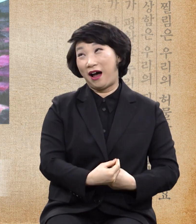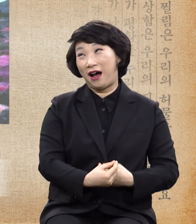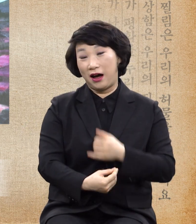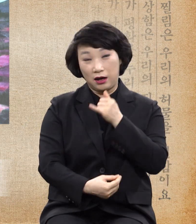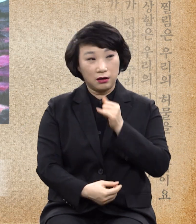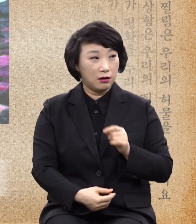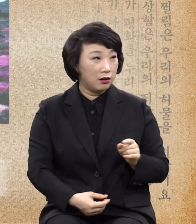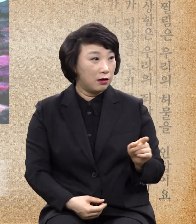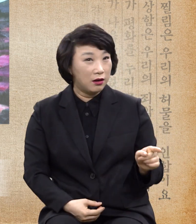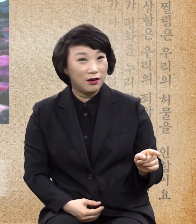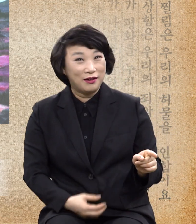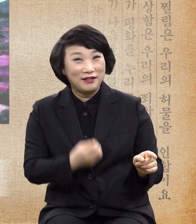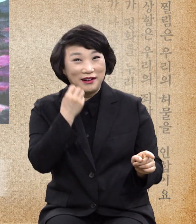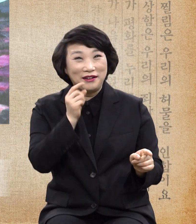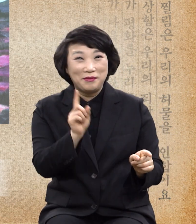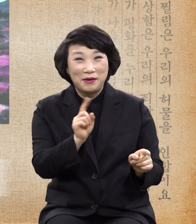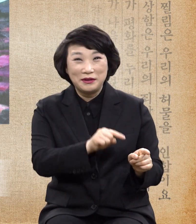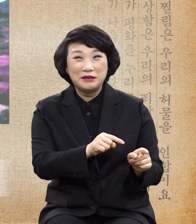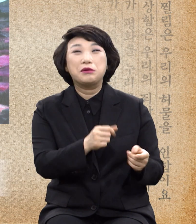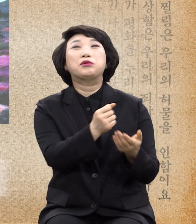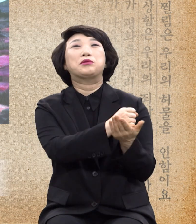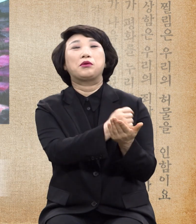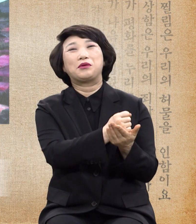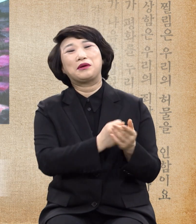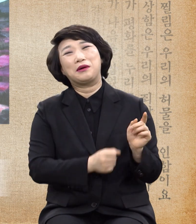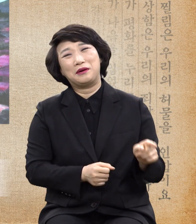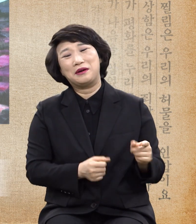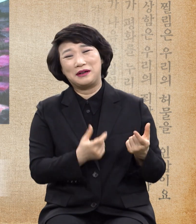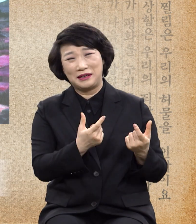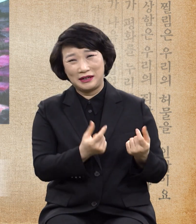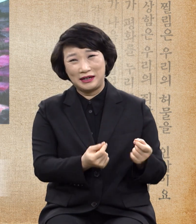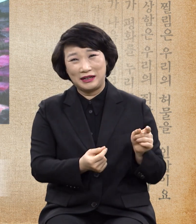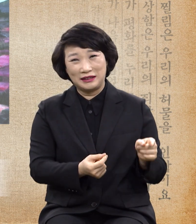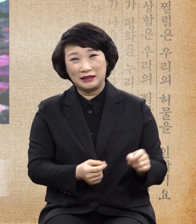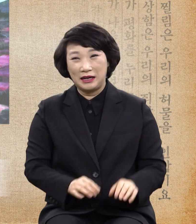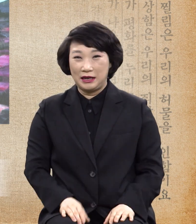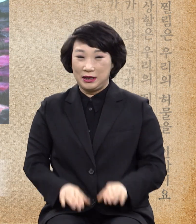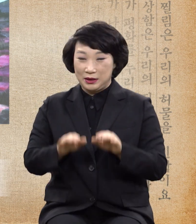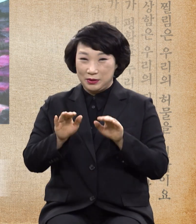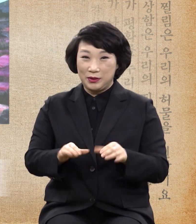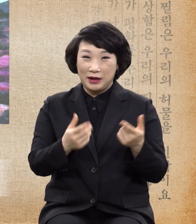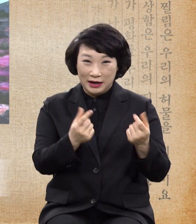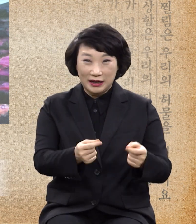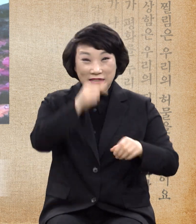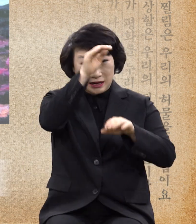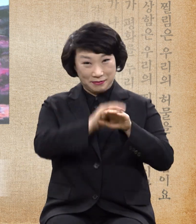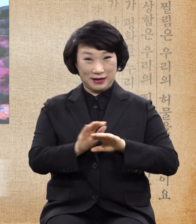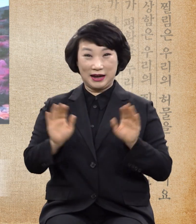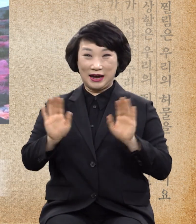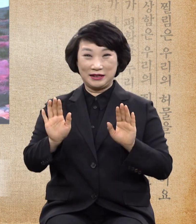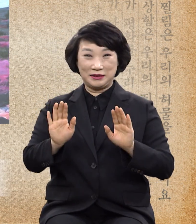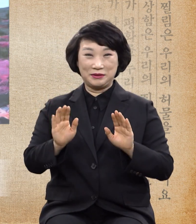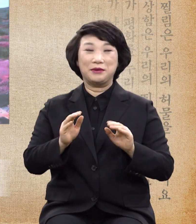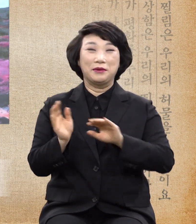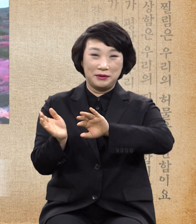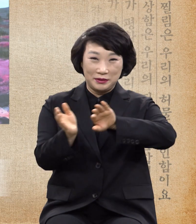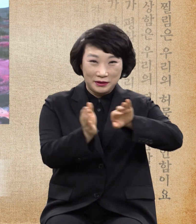완전히 이방 종교지 오늘 그런 예배가 아니라 저의